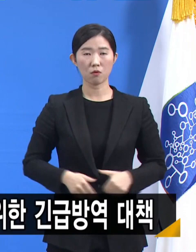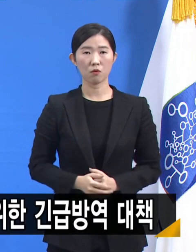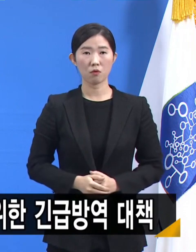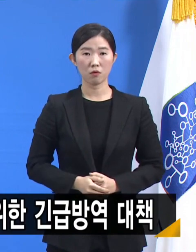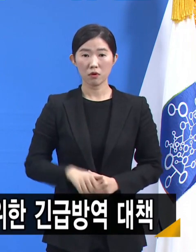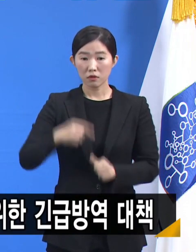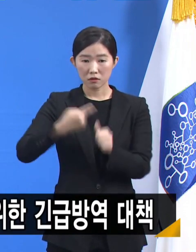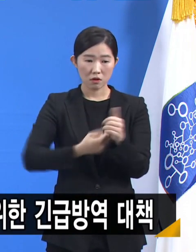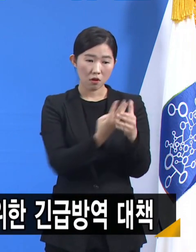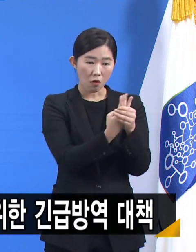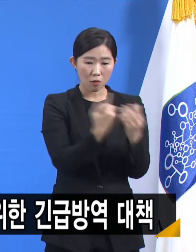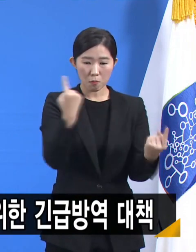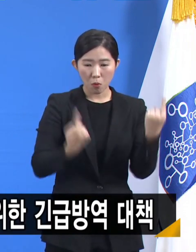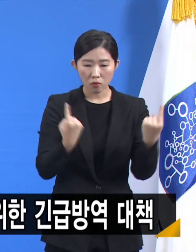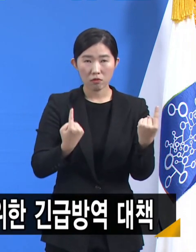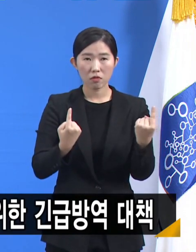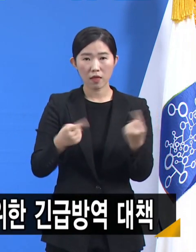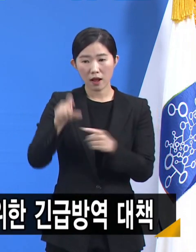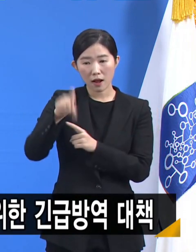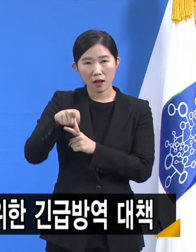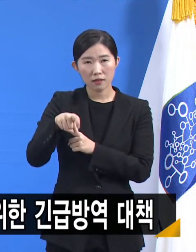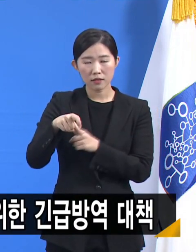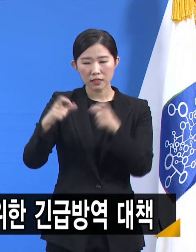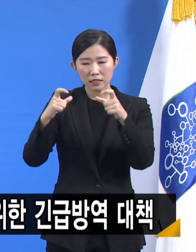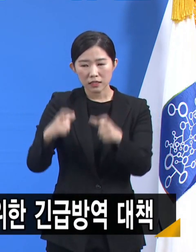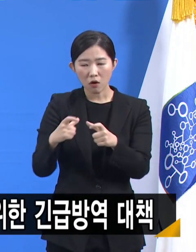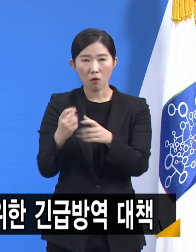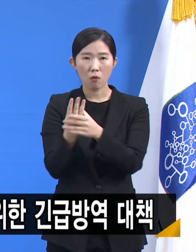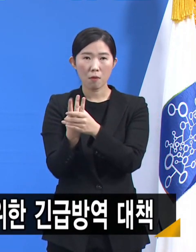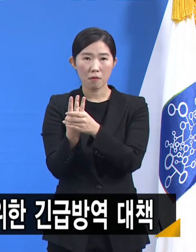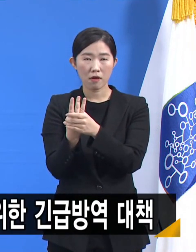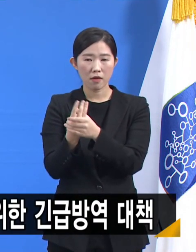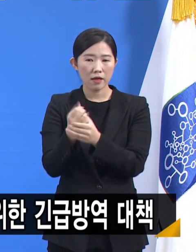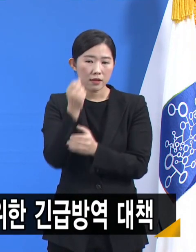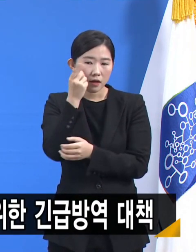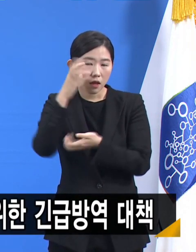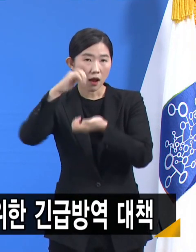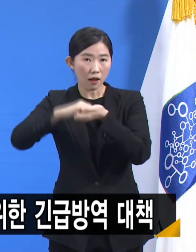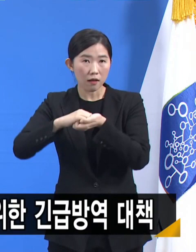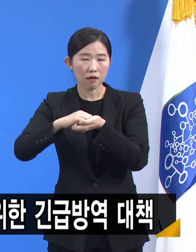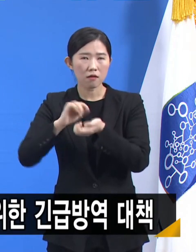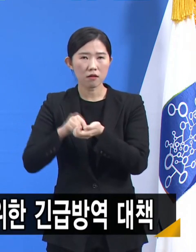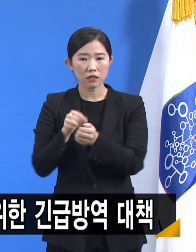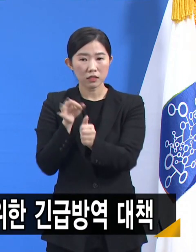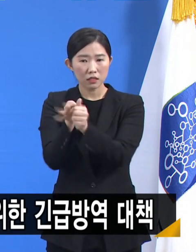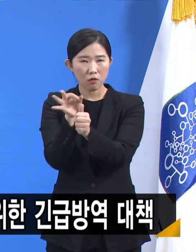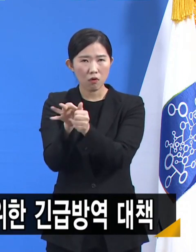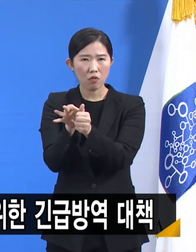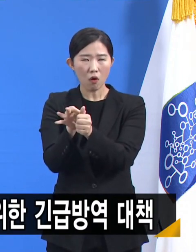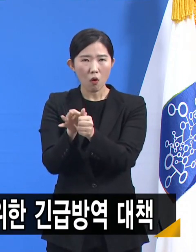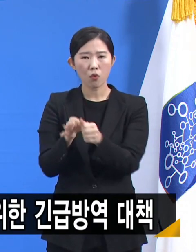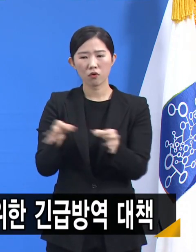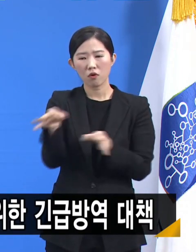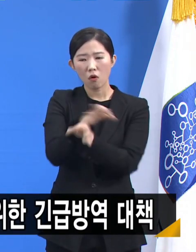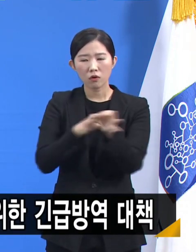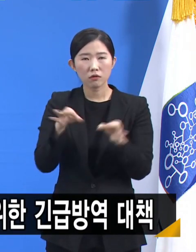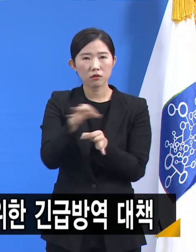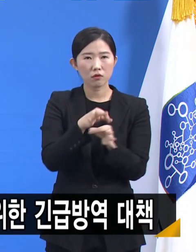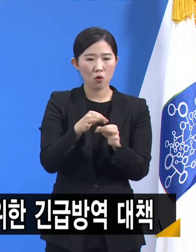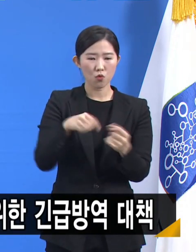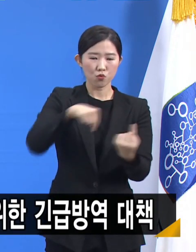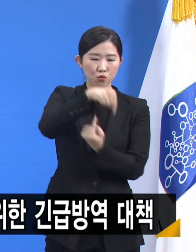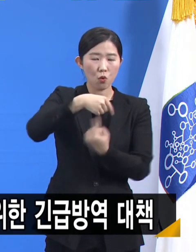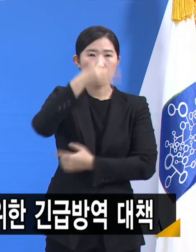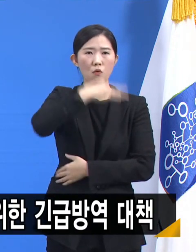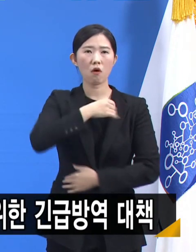압도적으로 우월하다는 사실은 지난 경기도 재난기본소득지급과 정부의 1차 재난지원금